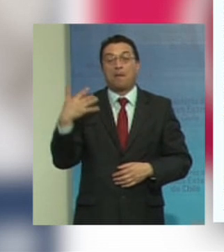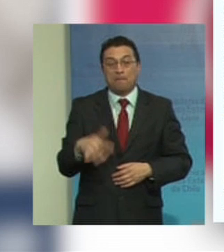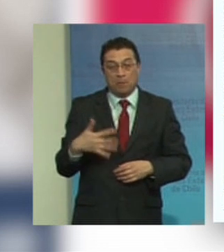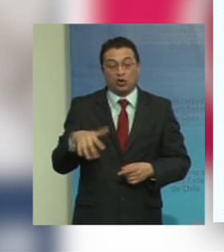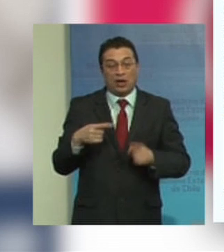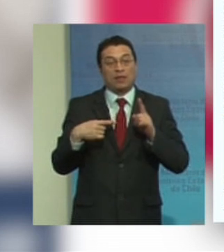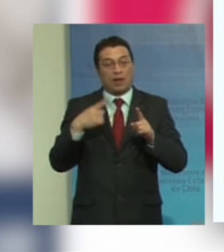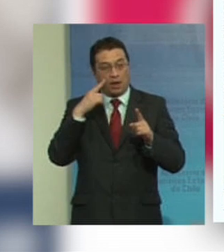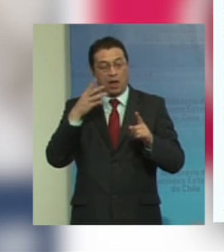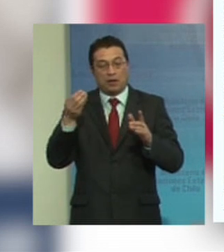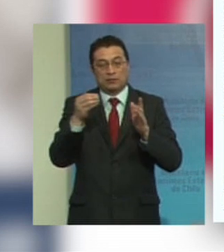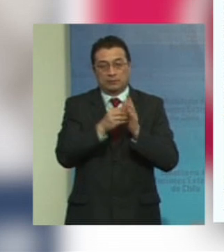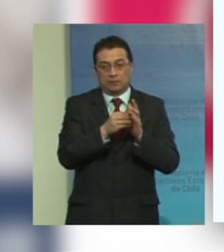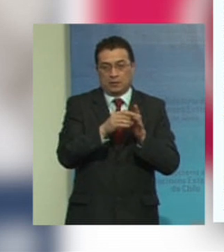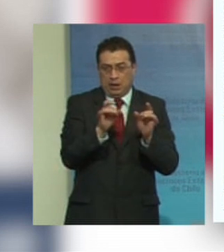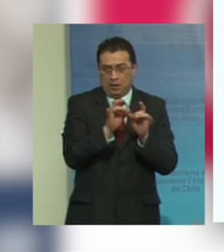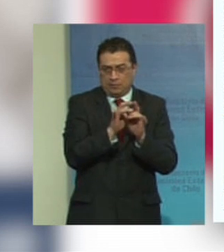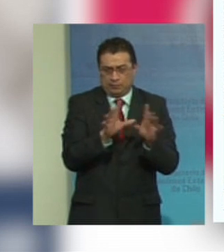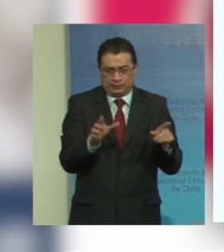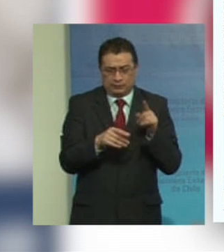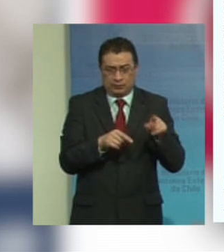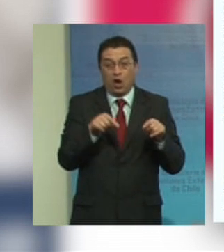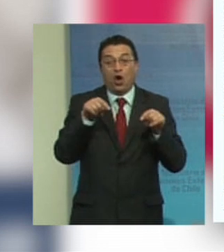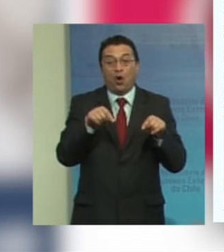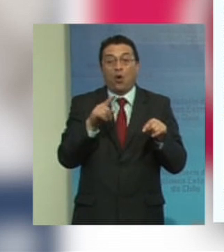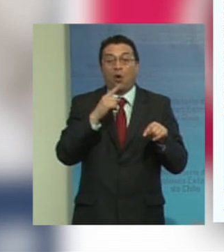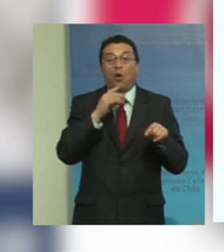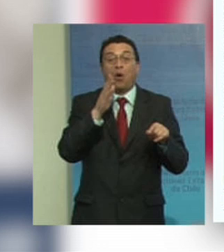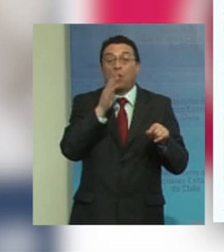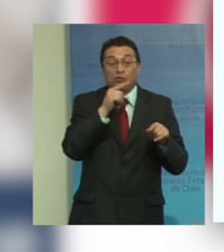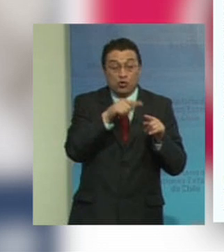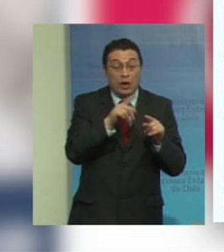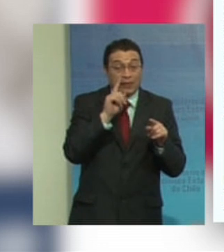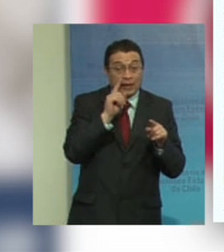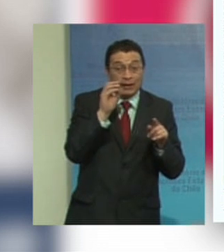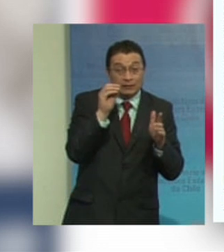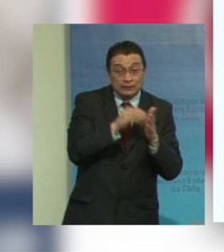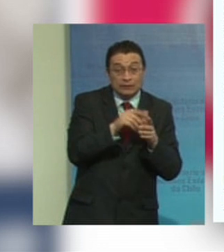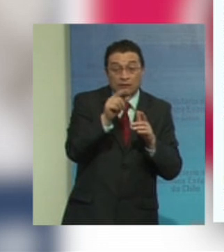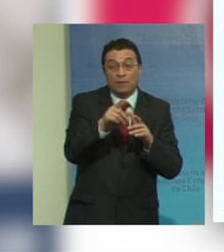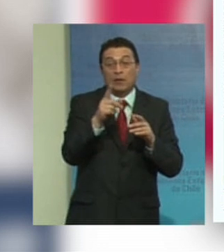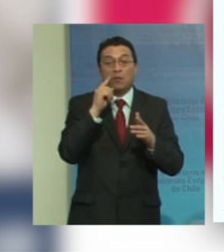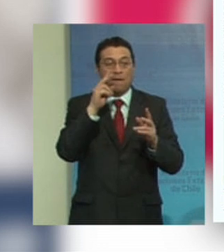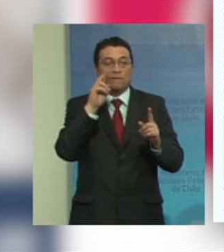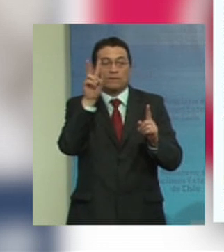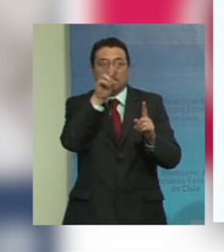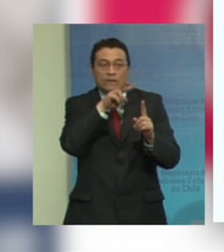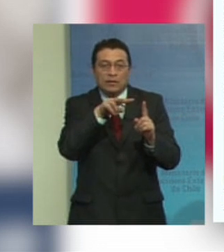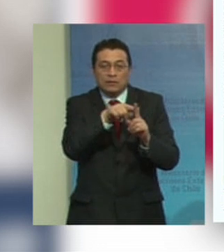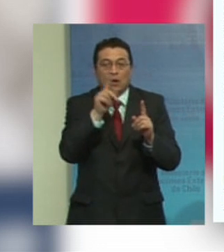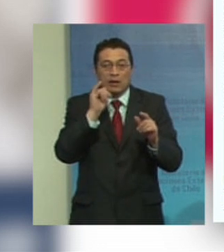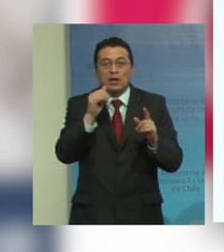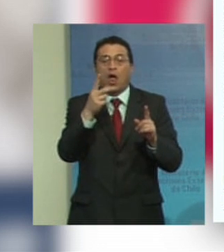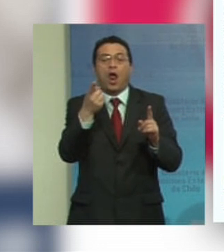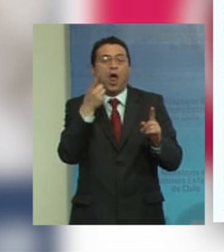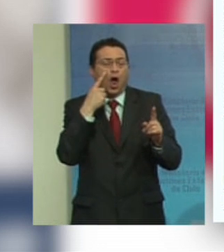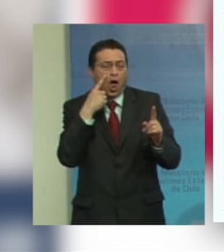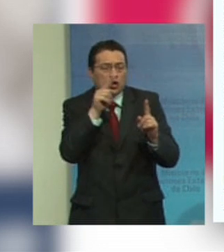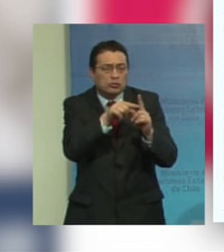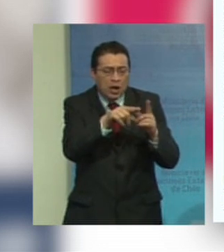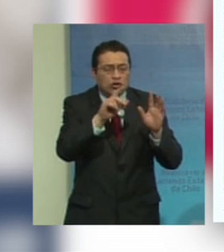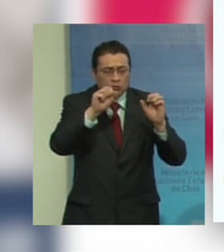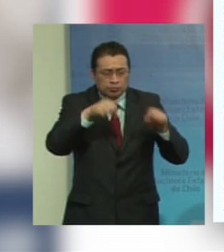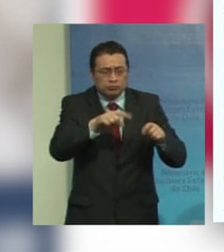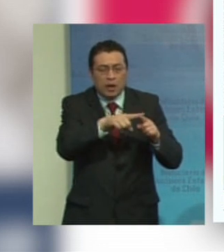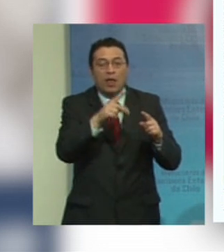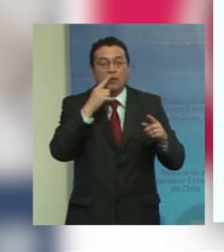referencia explícita porque aún estuviera implícito la visibilización y el reconocimiento es central